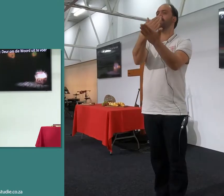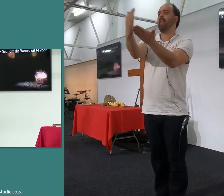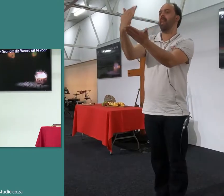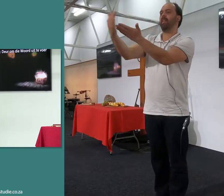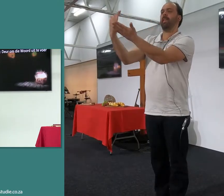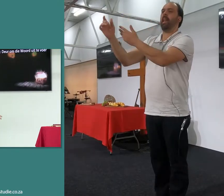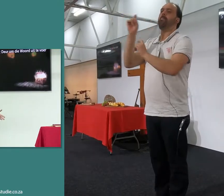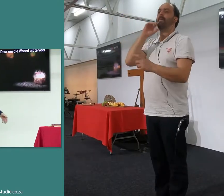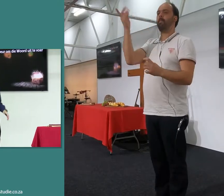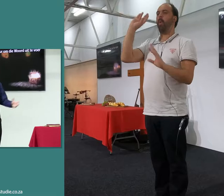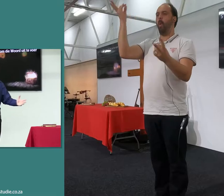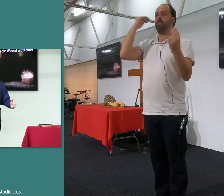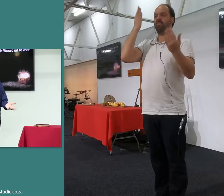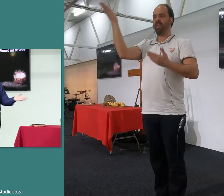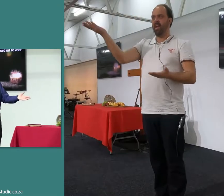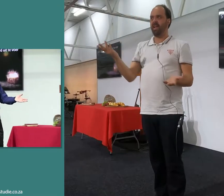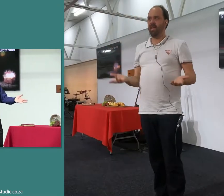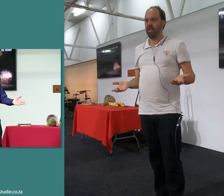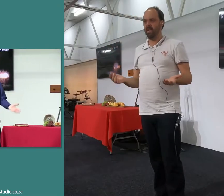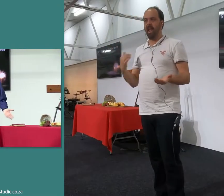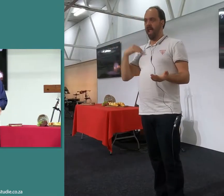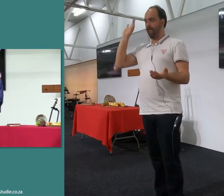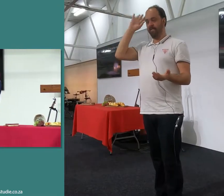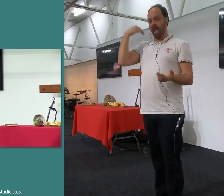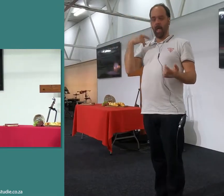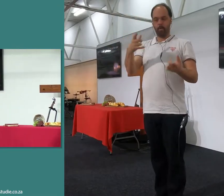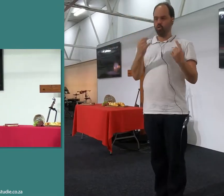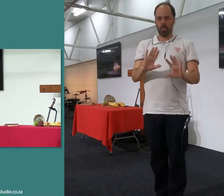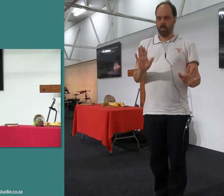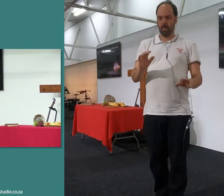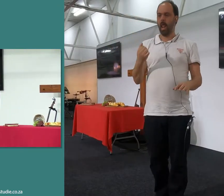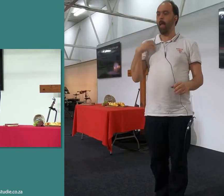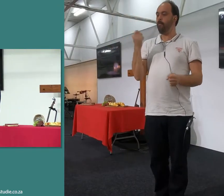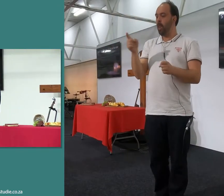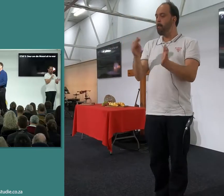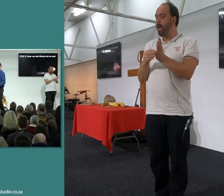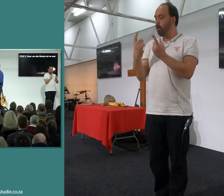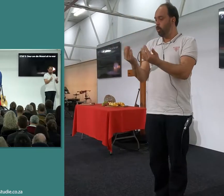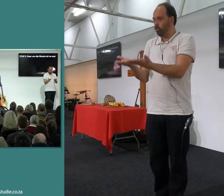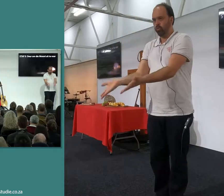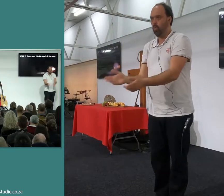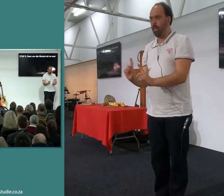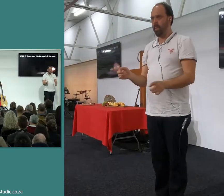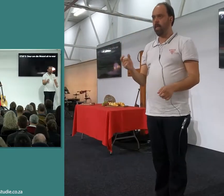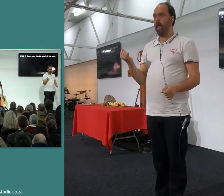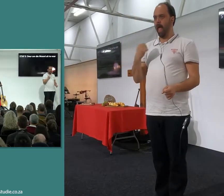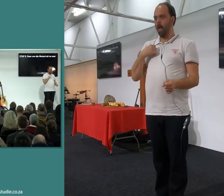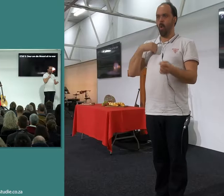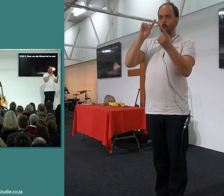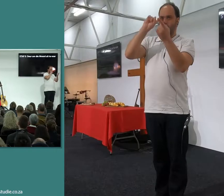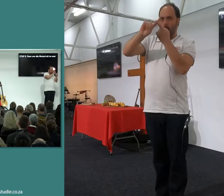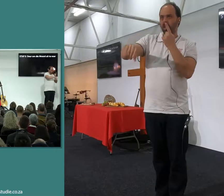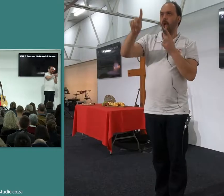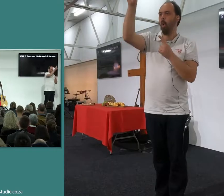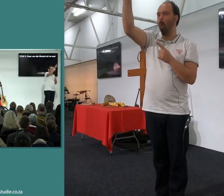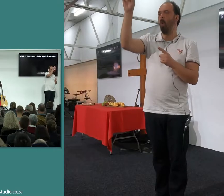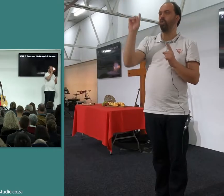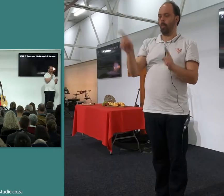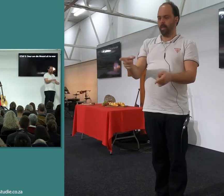gedink het, ek mag doen nie, ek kan nie geweet, ek moet nie dit doen nie, of ek kan geweet, ek moet het op die manier doen nie, en nou oortuig die Heere jou, dier die woord, nou moet jy dit so doen,